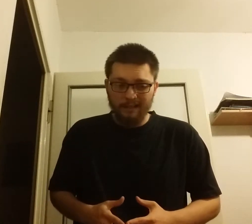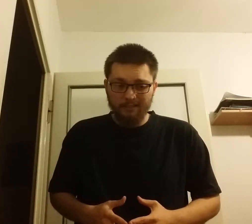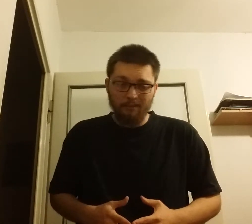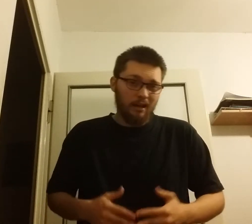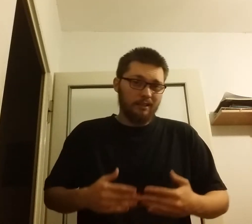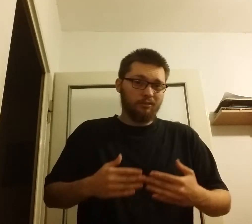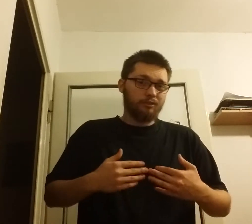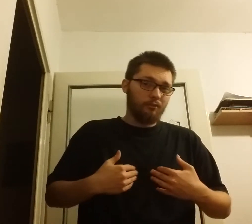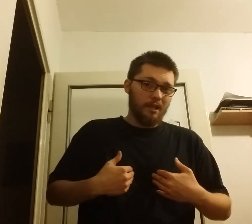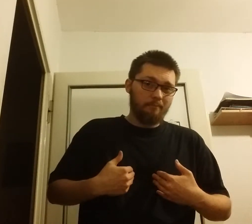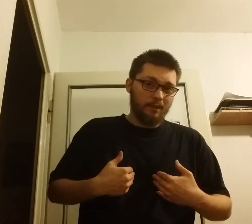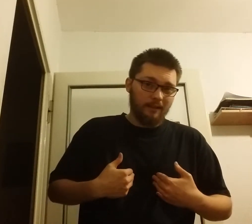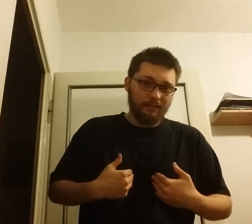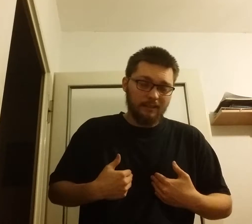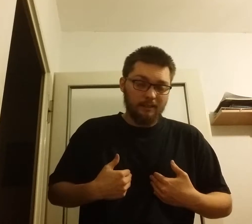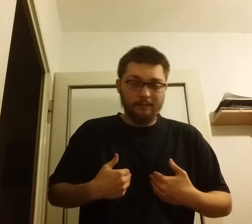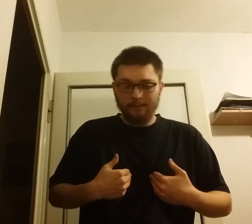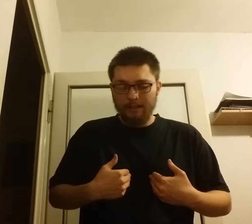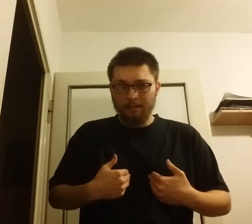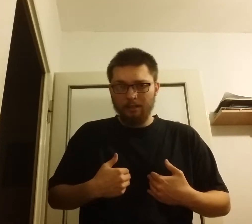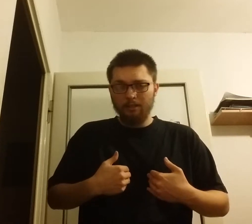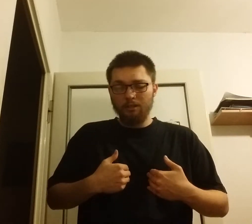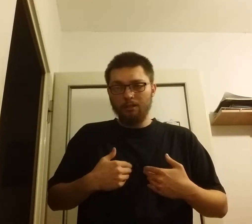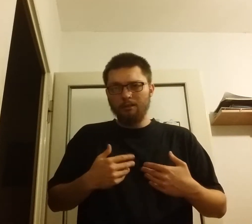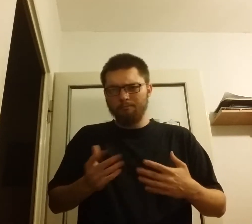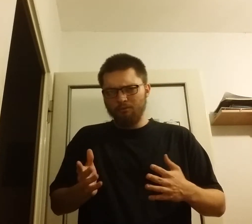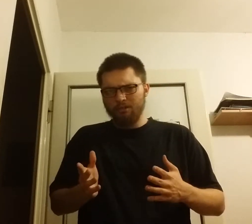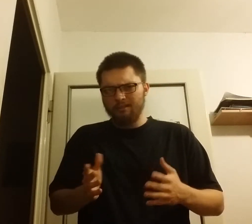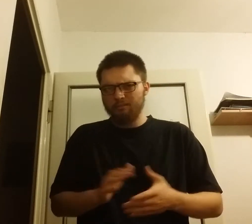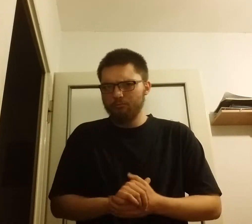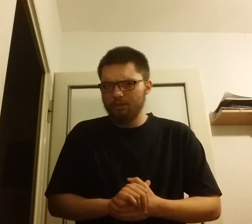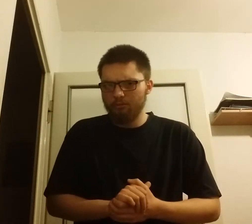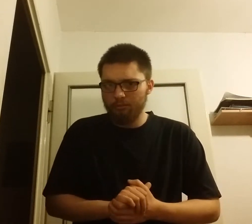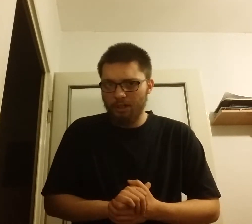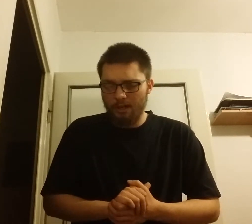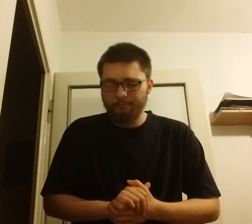nazwał, ale to jest moje prywatne zdanie i proszę was uszanujcie je.